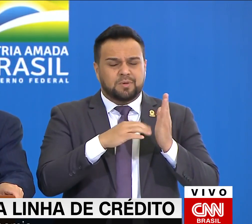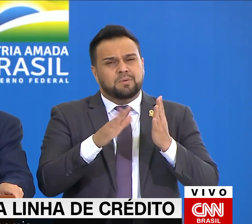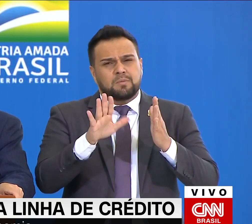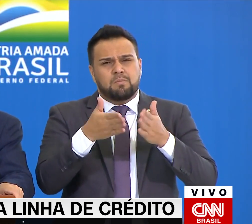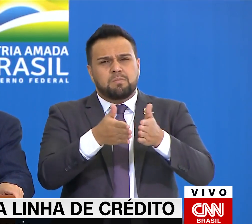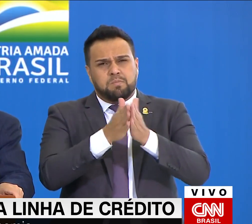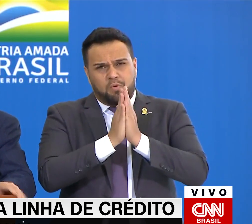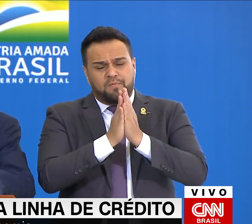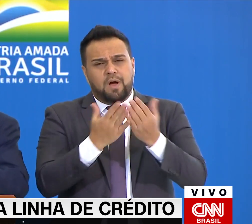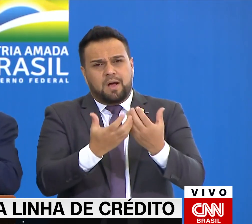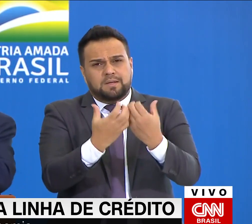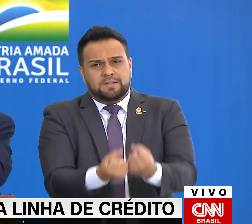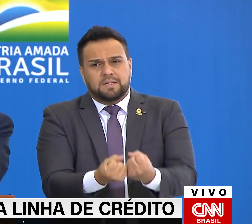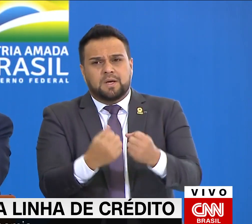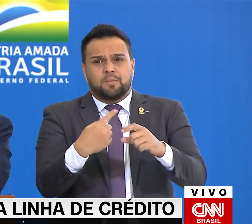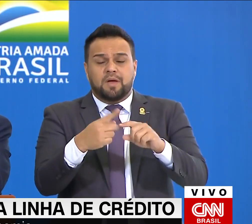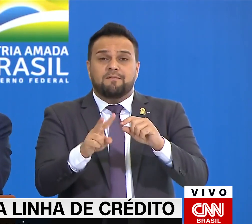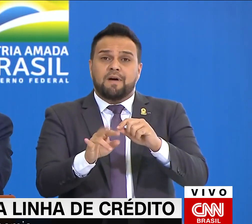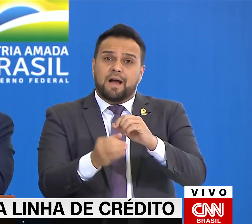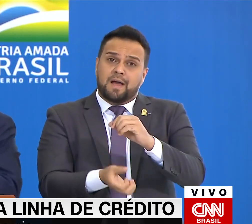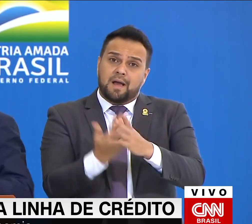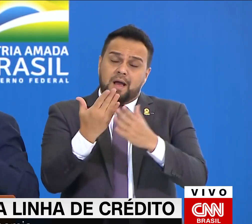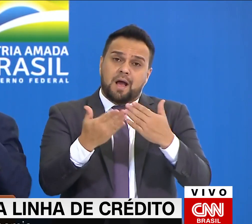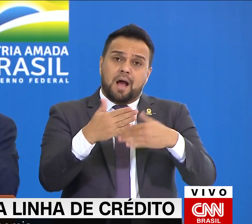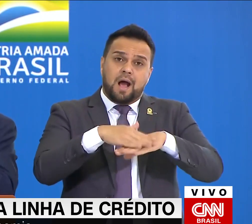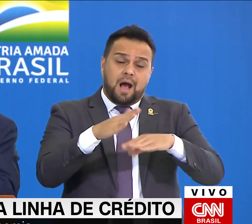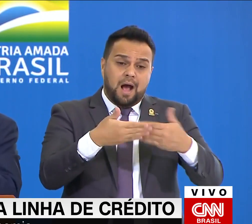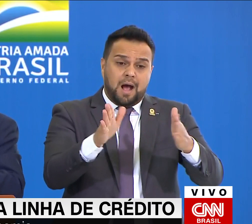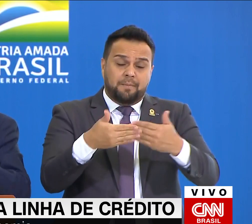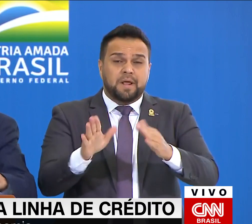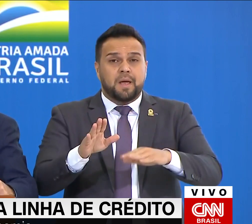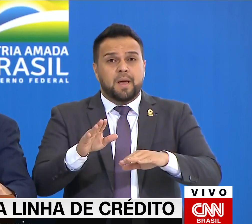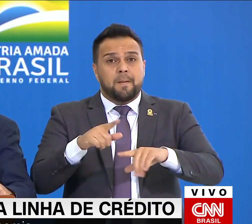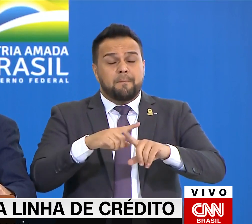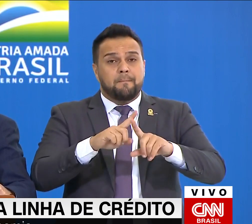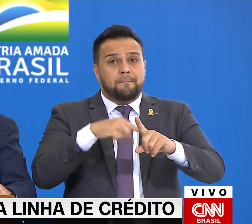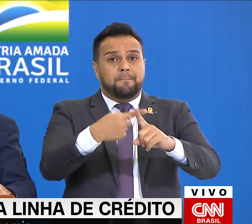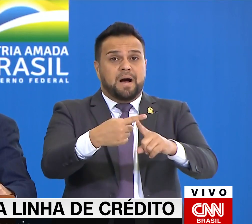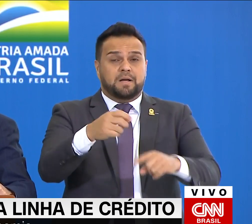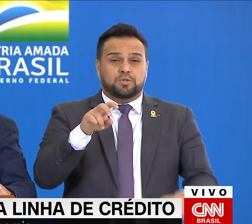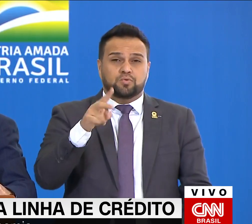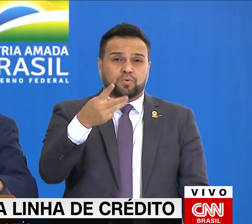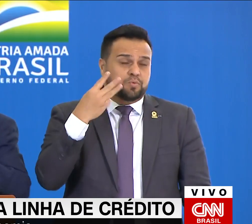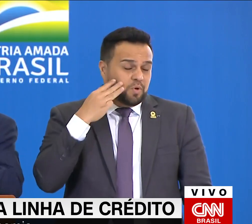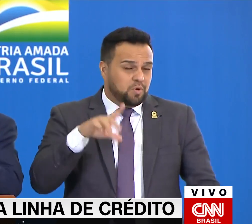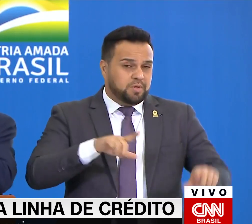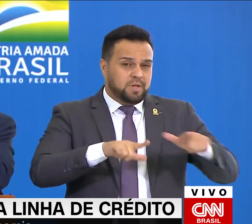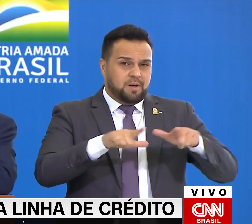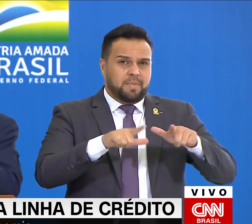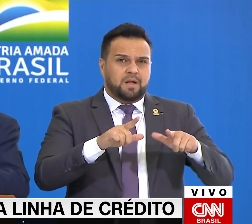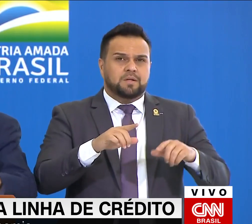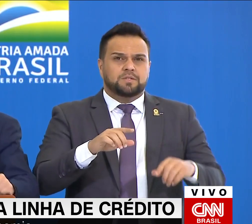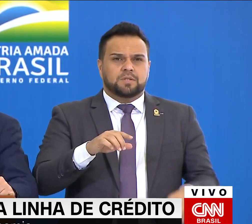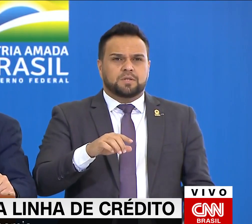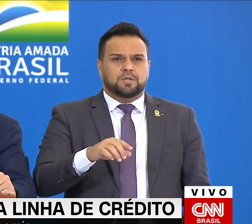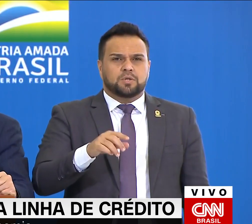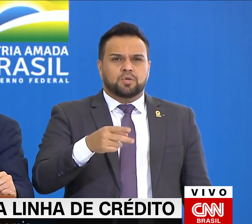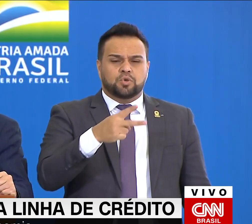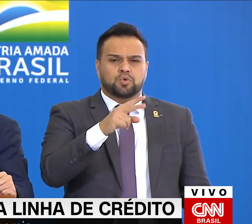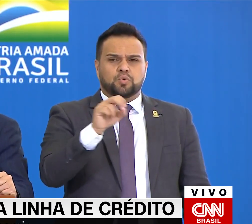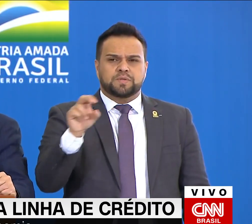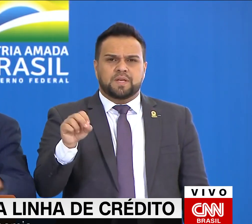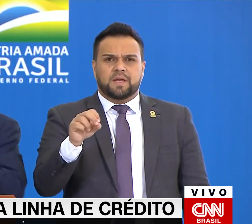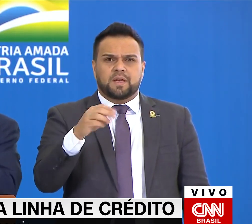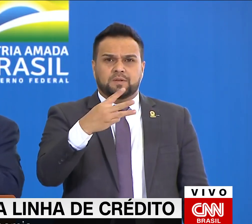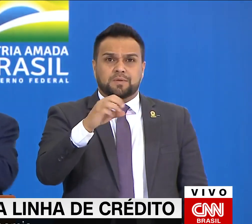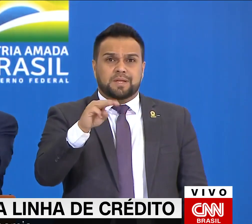porque nós vamos criar mais 2 milhões de empregos. Além desses 3 milhões que criamos, além dos 200, 300 mil que estamos criando